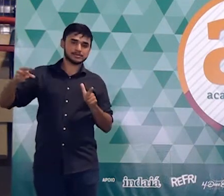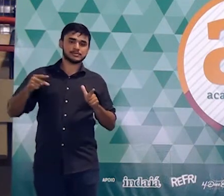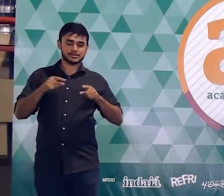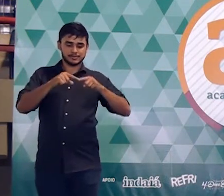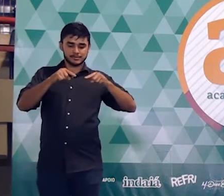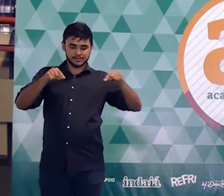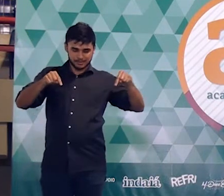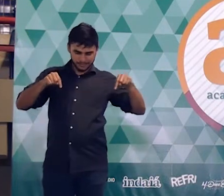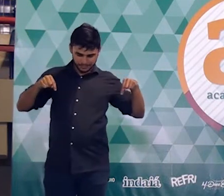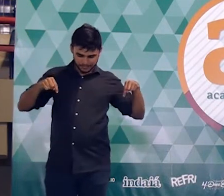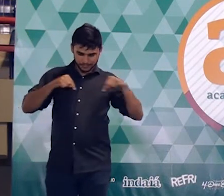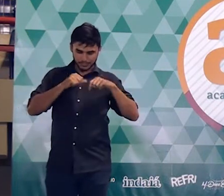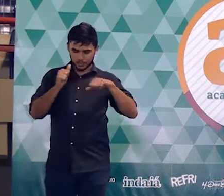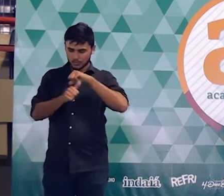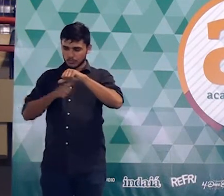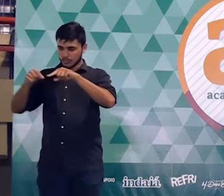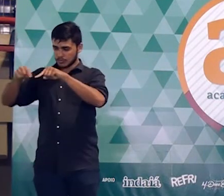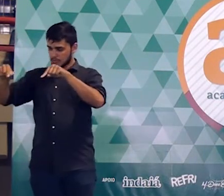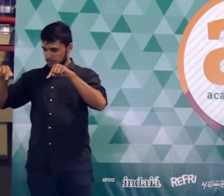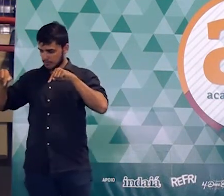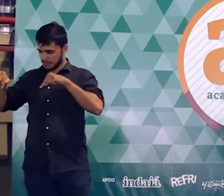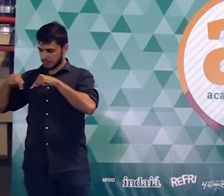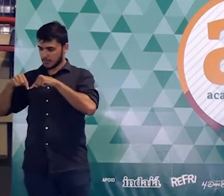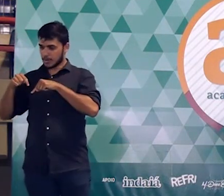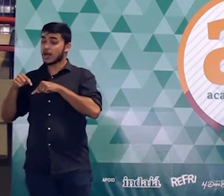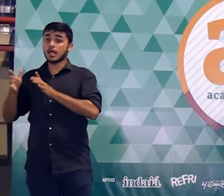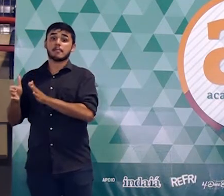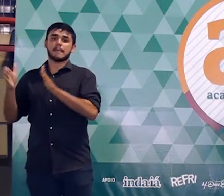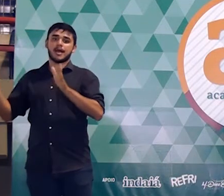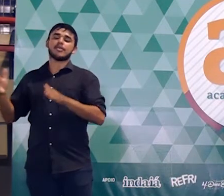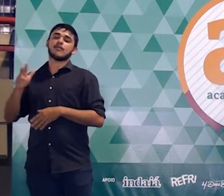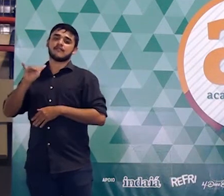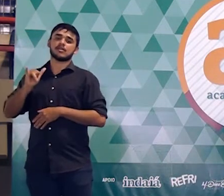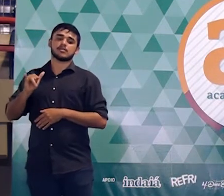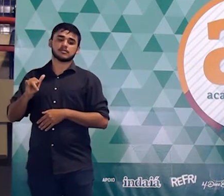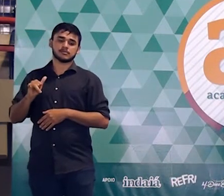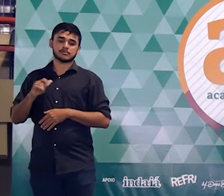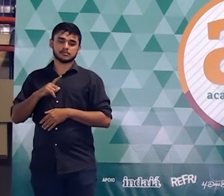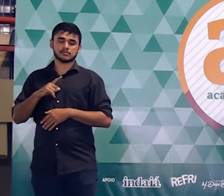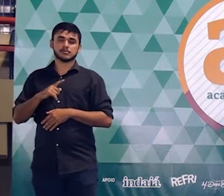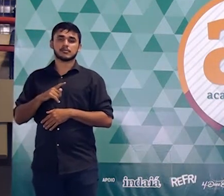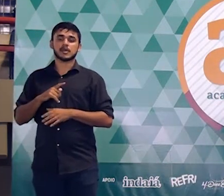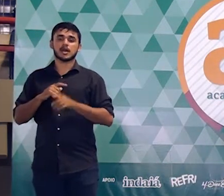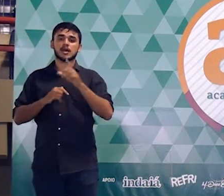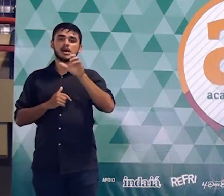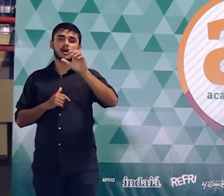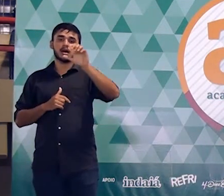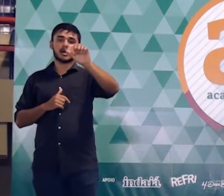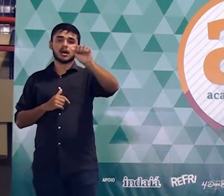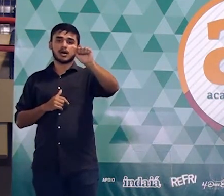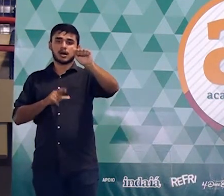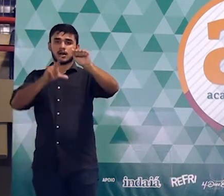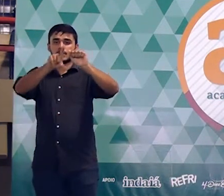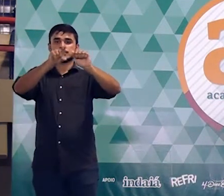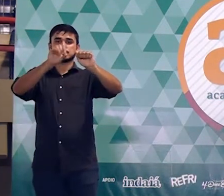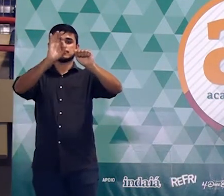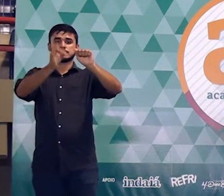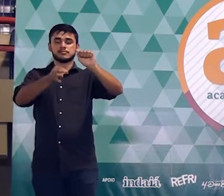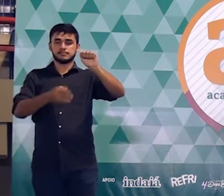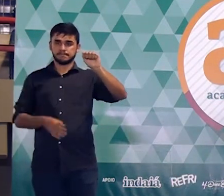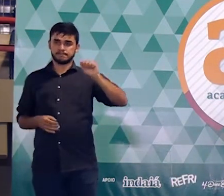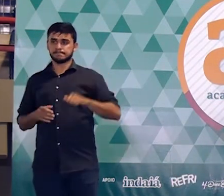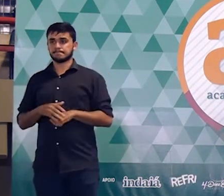Resposta da questão, qual item? O item A. Houve um aumento de 5.800 centímetros quadrados.